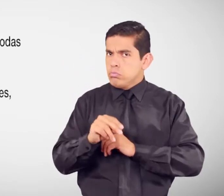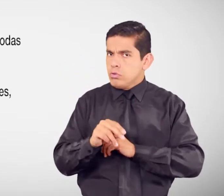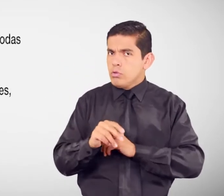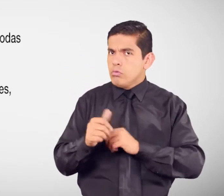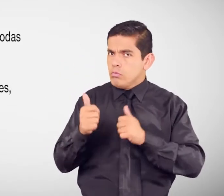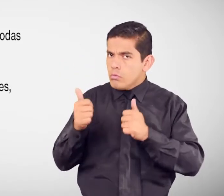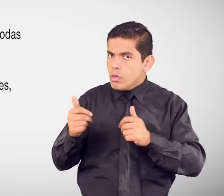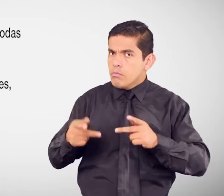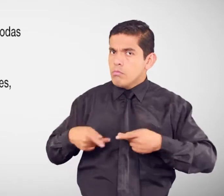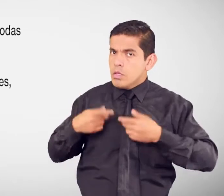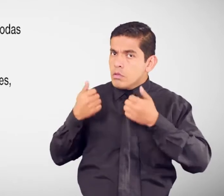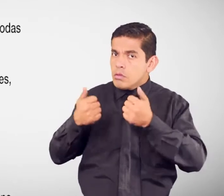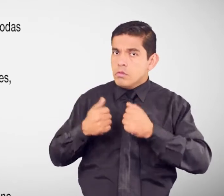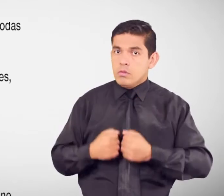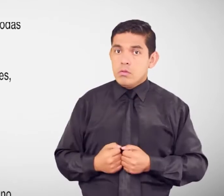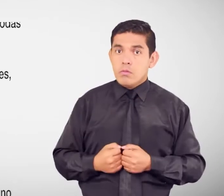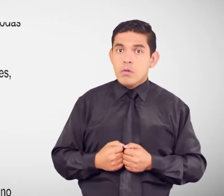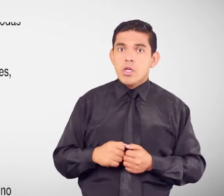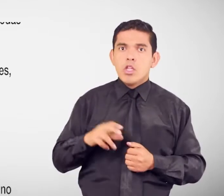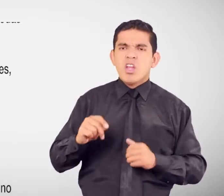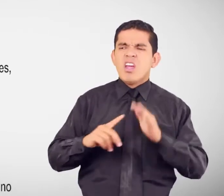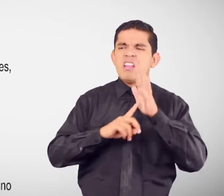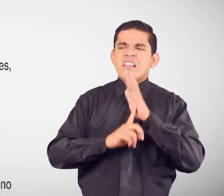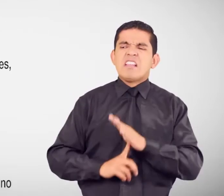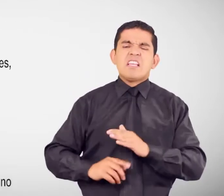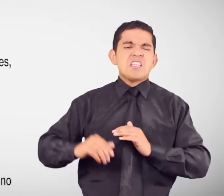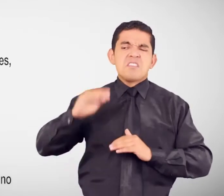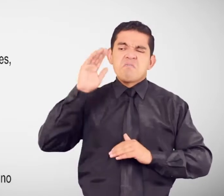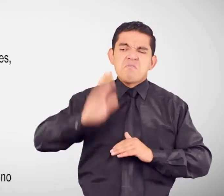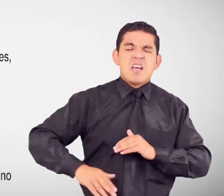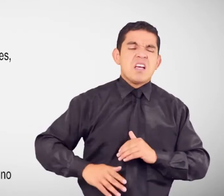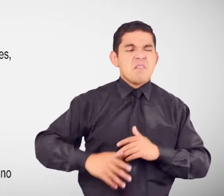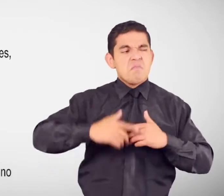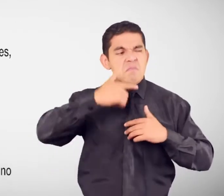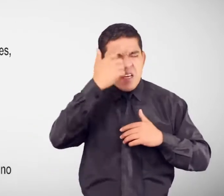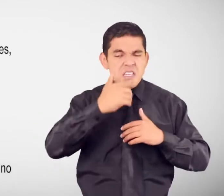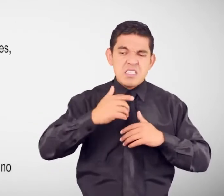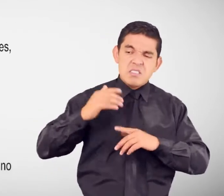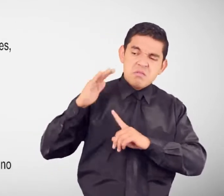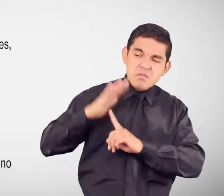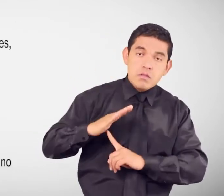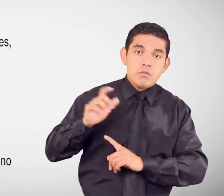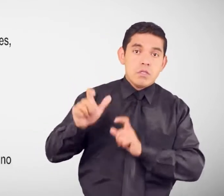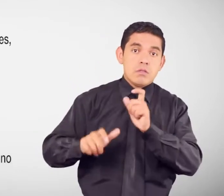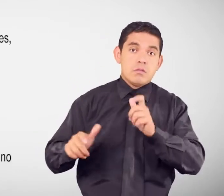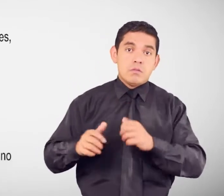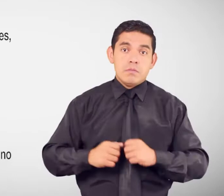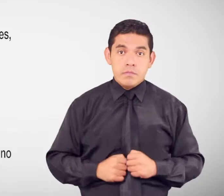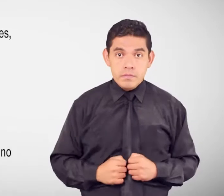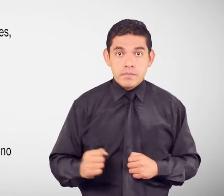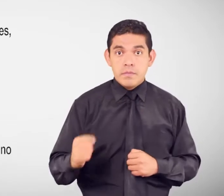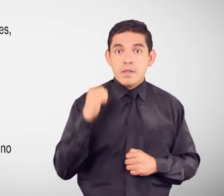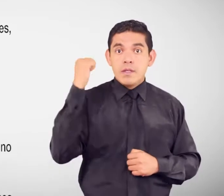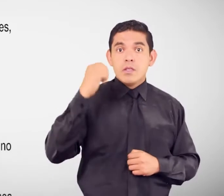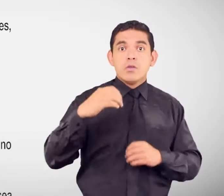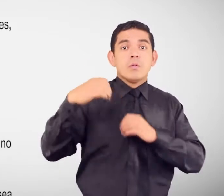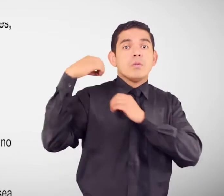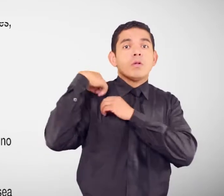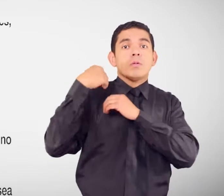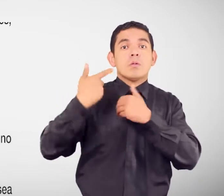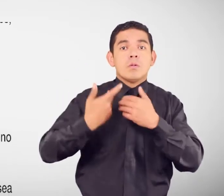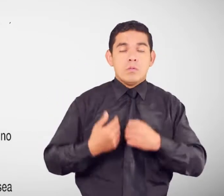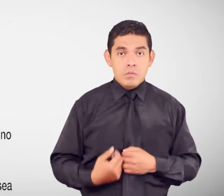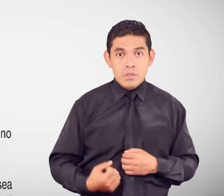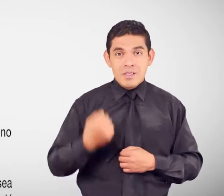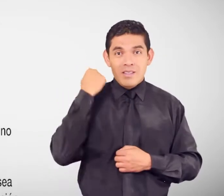Humillantes Vergonzosos O denigrantes Derechos y obligaciones Derecho a la integridad Y seguridad personal